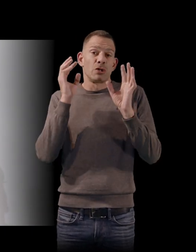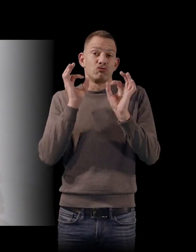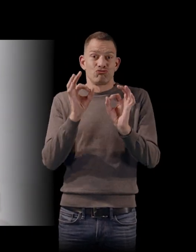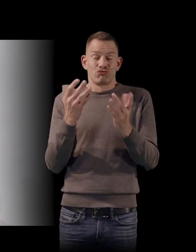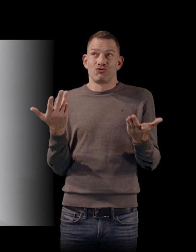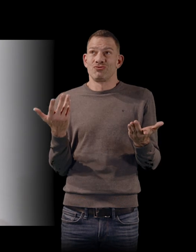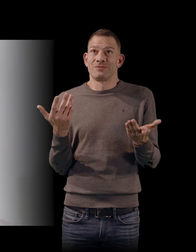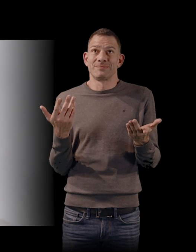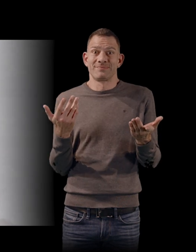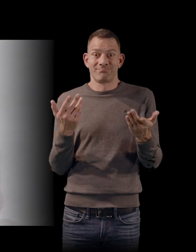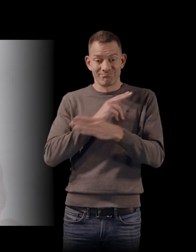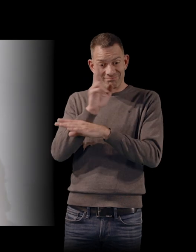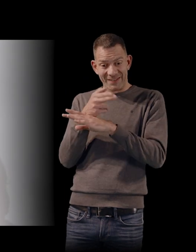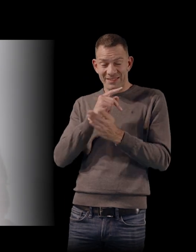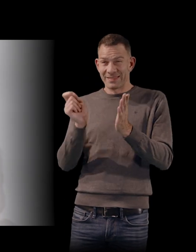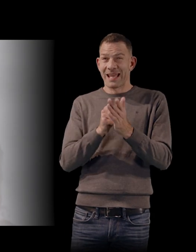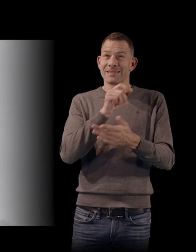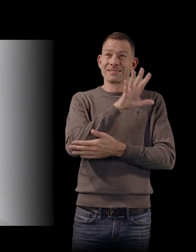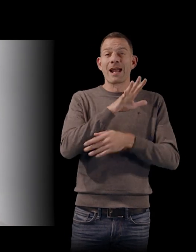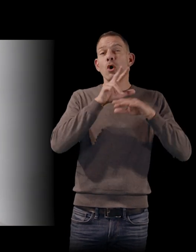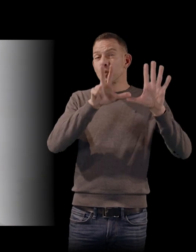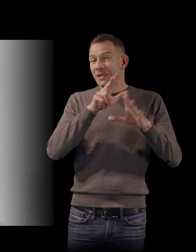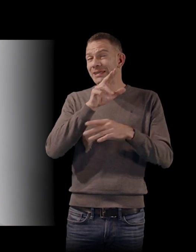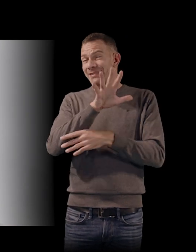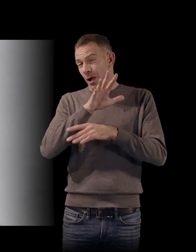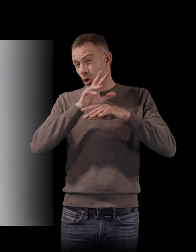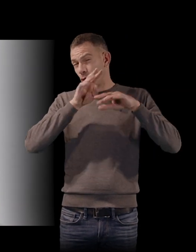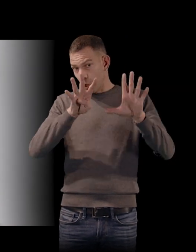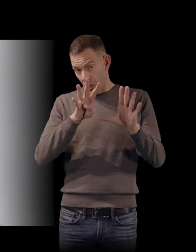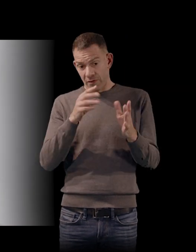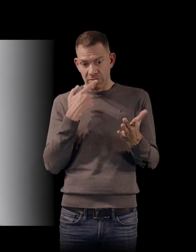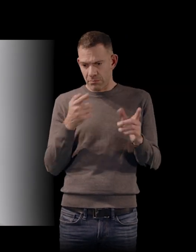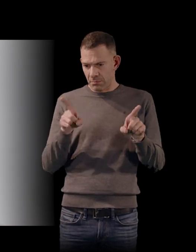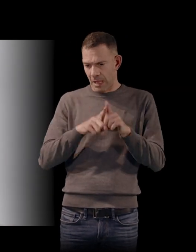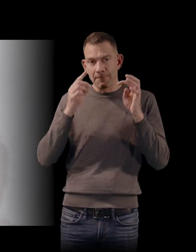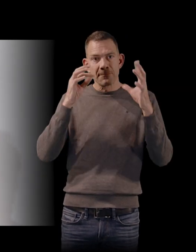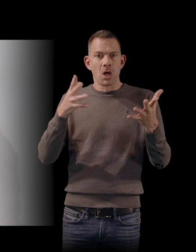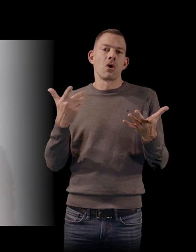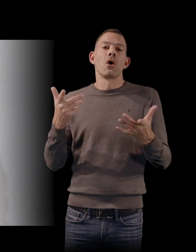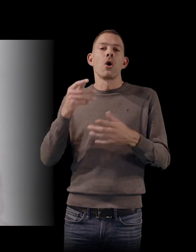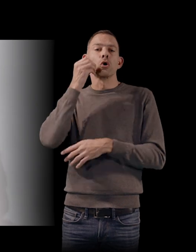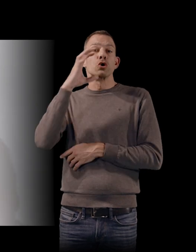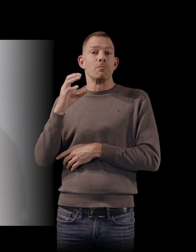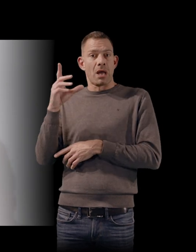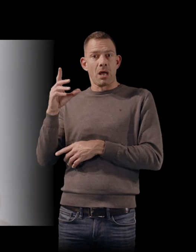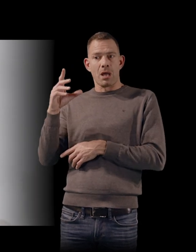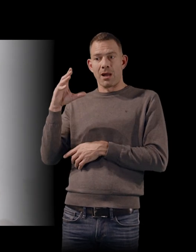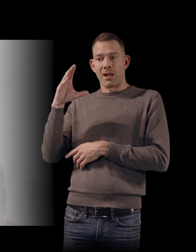en 58-59, donc au moment où Castro va prendre le pouvoir à Cuba, où ça va devenir compliqué